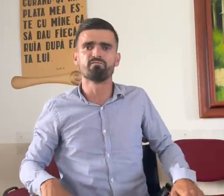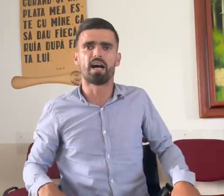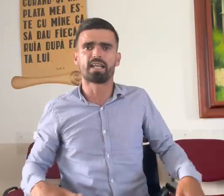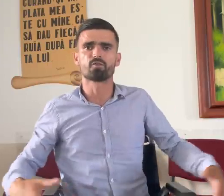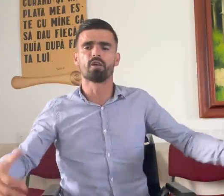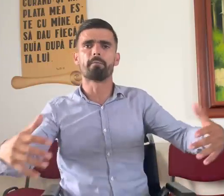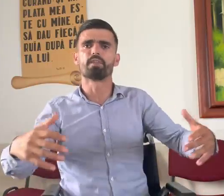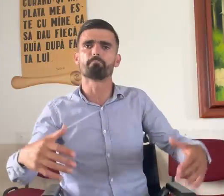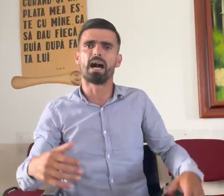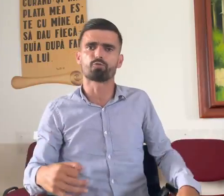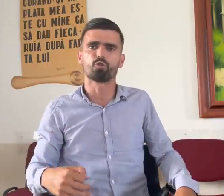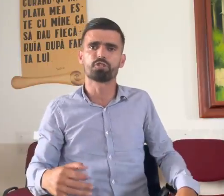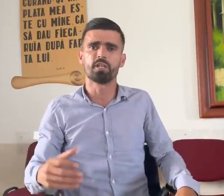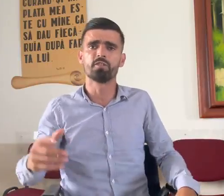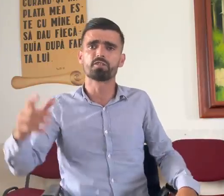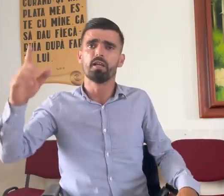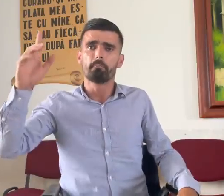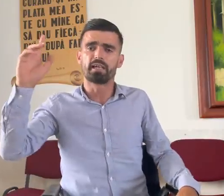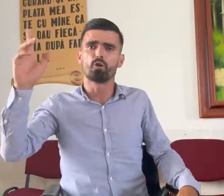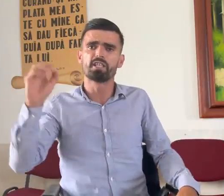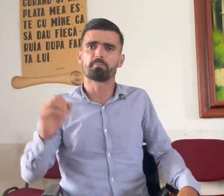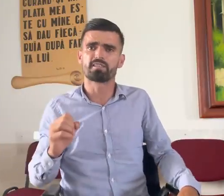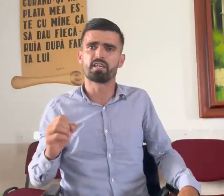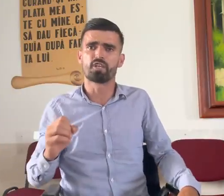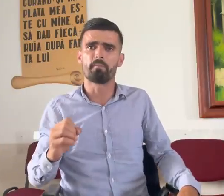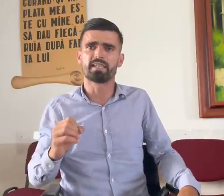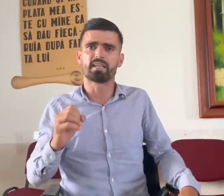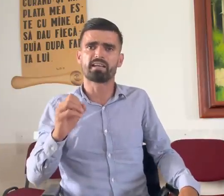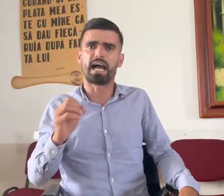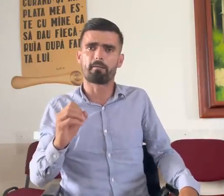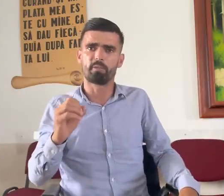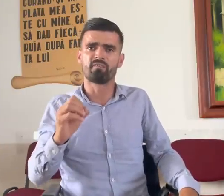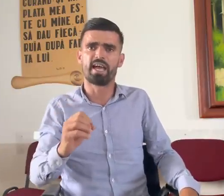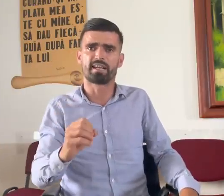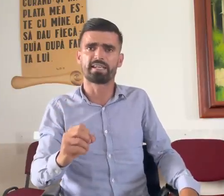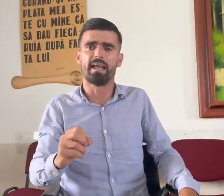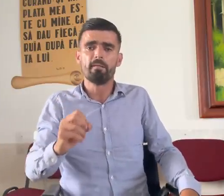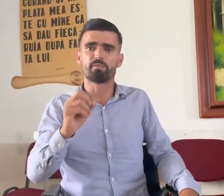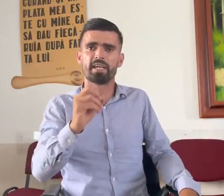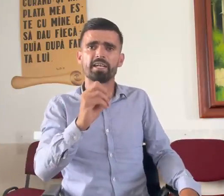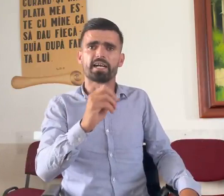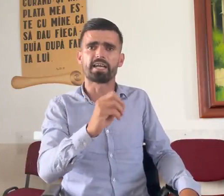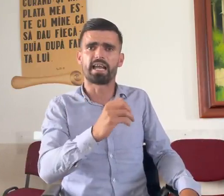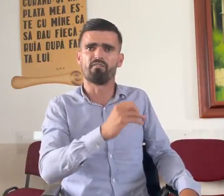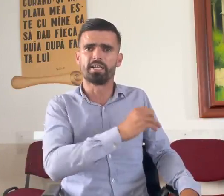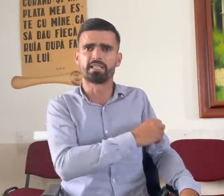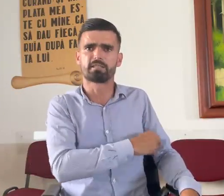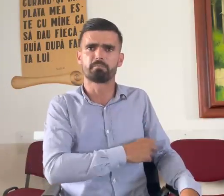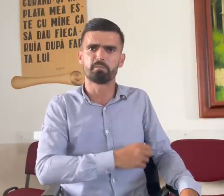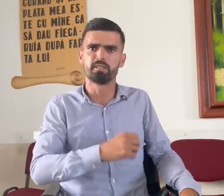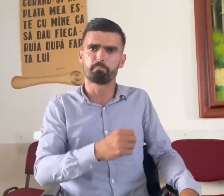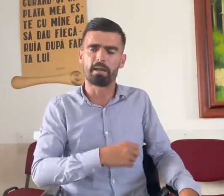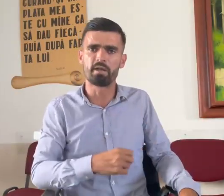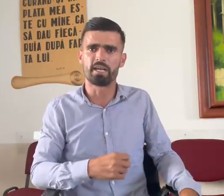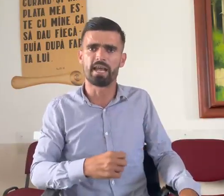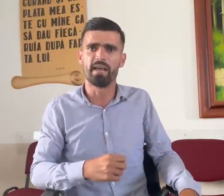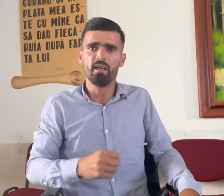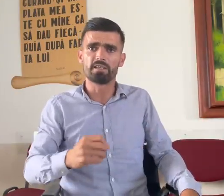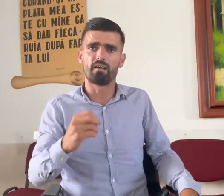în față, un lemn de 45, pe 12 metri, carp în verde, de nicăieri a venit pe mine, dar